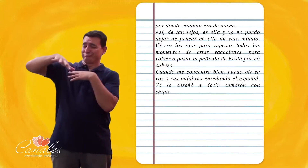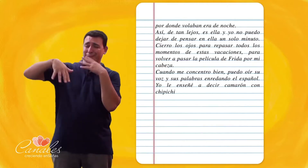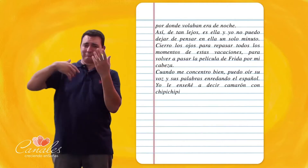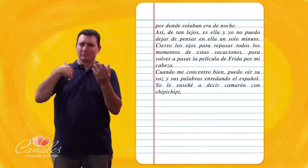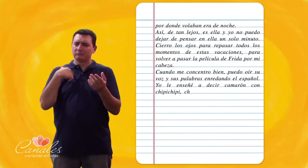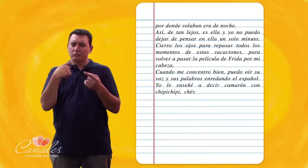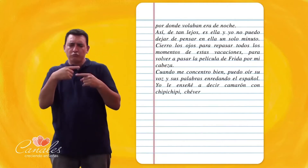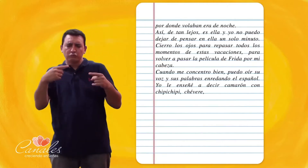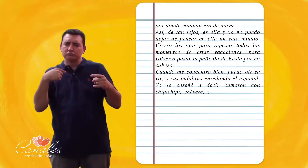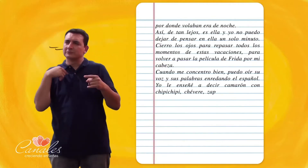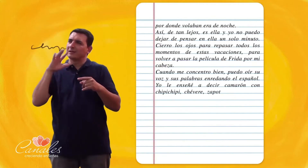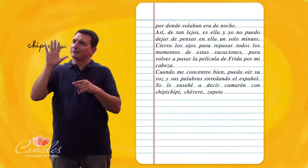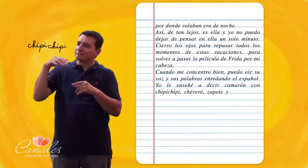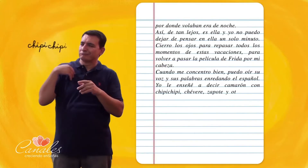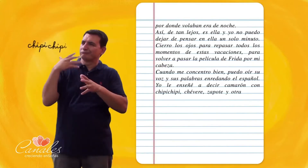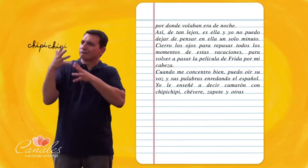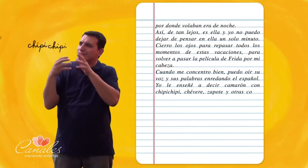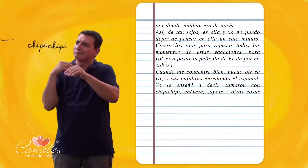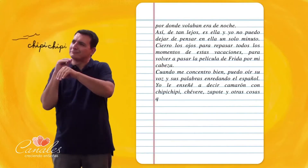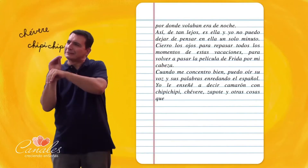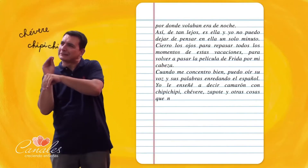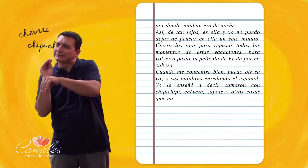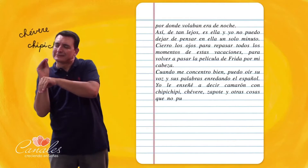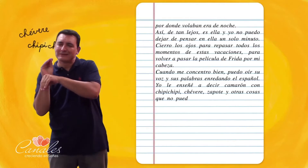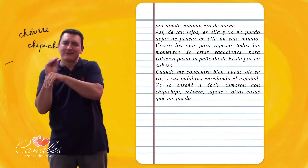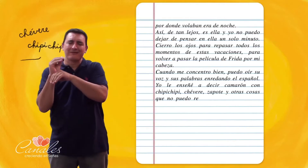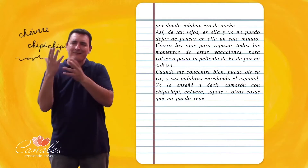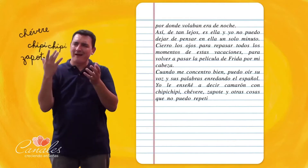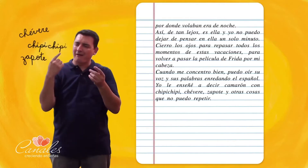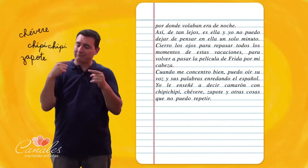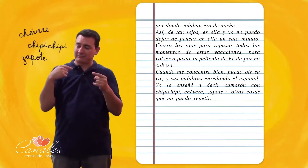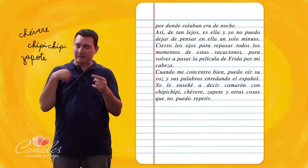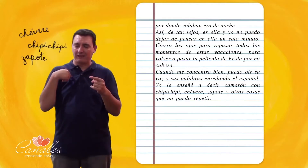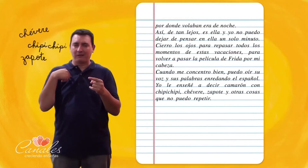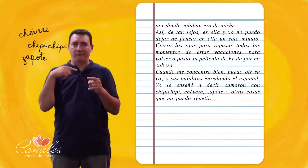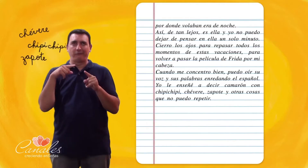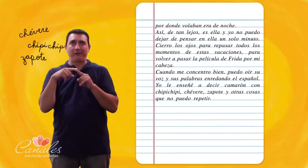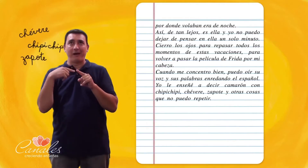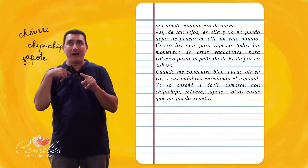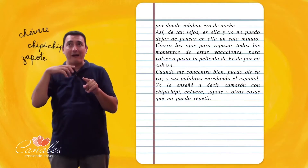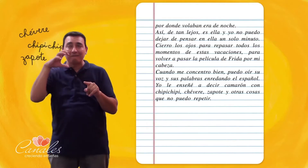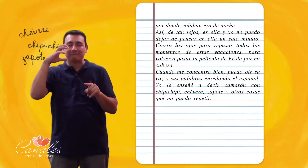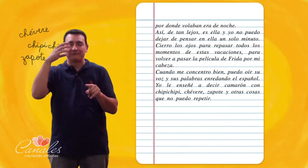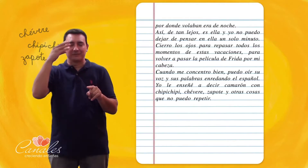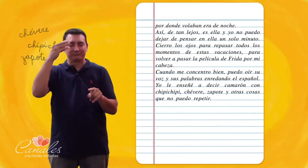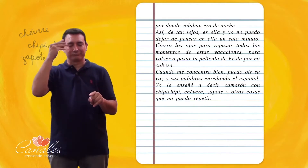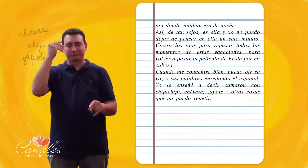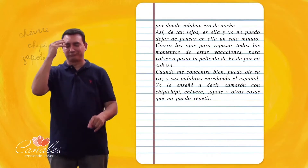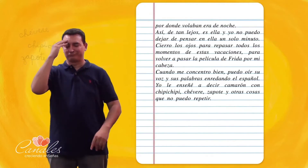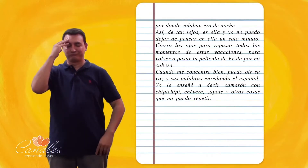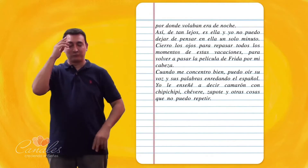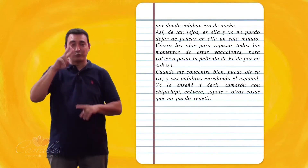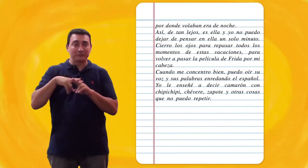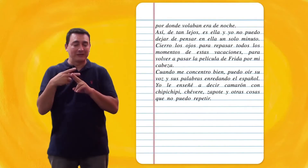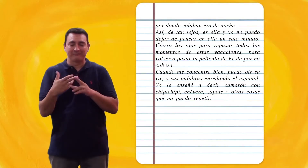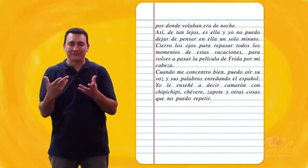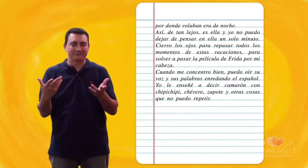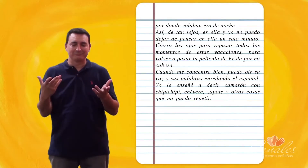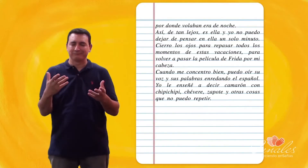Yo le enseñé a decir Camarón Con chipichipi Chévere Zapote Y otras cosas Que